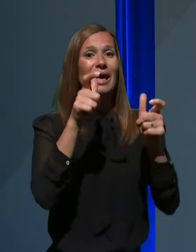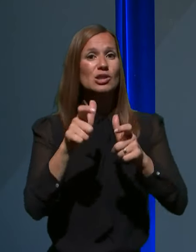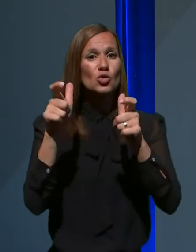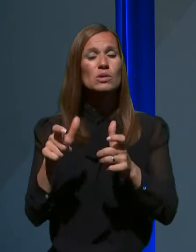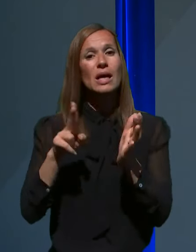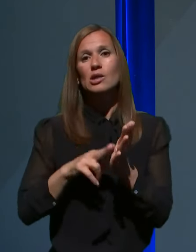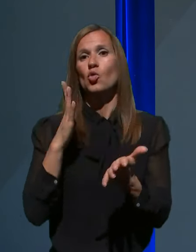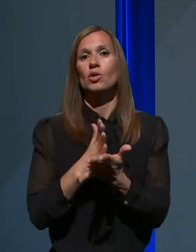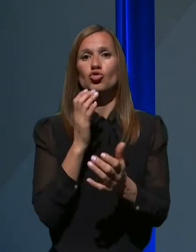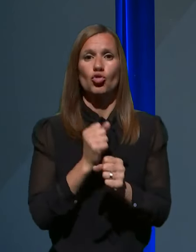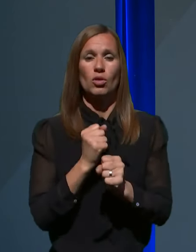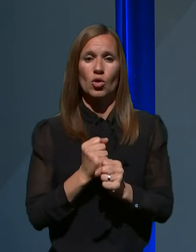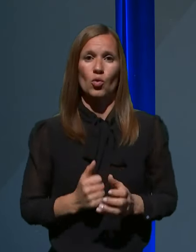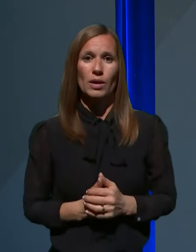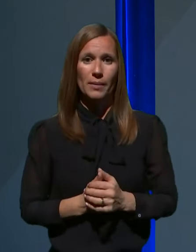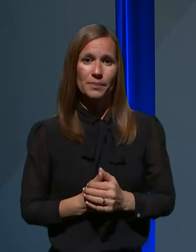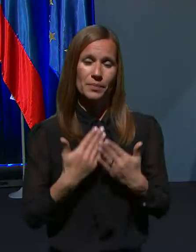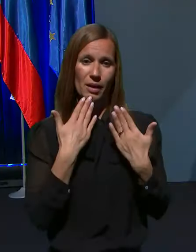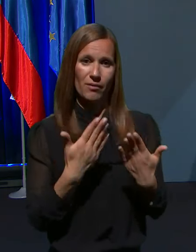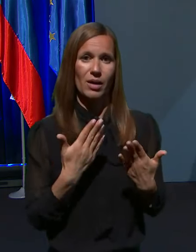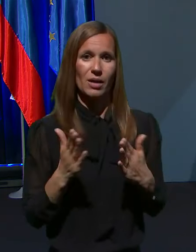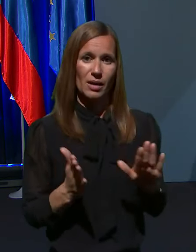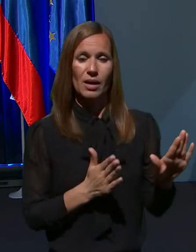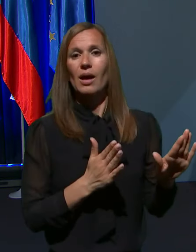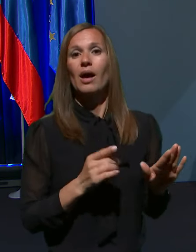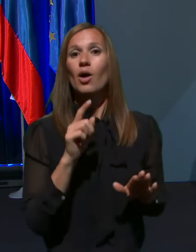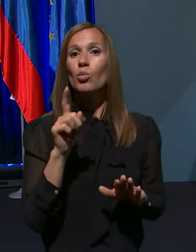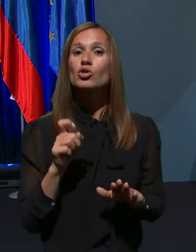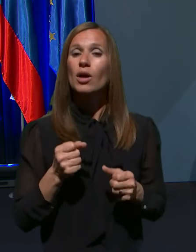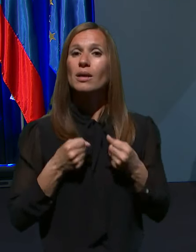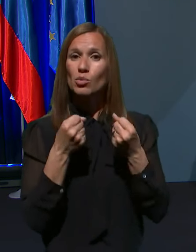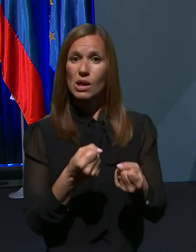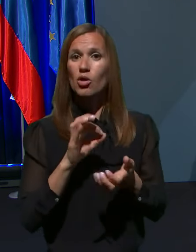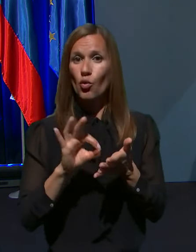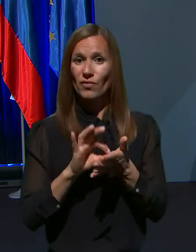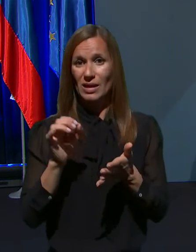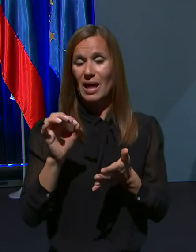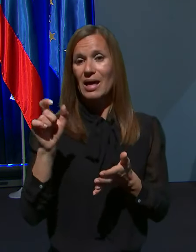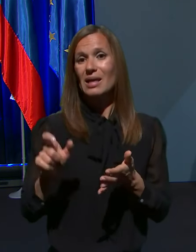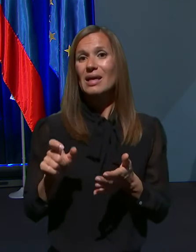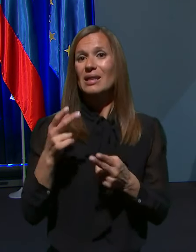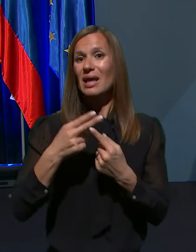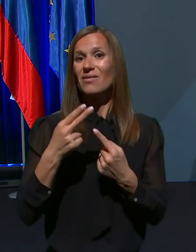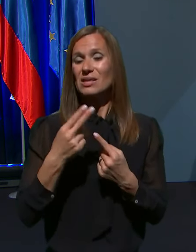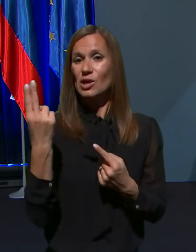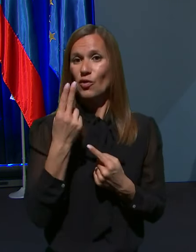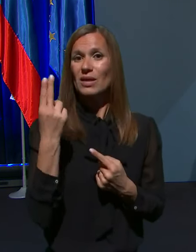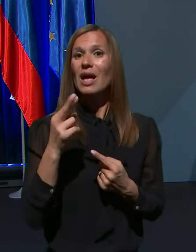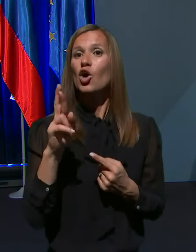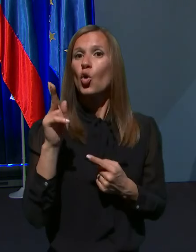odlično deluje. Hvala lepa. Naslednje vprašanje zastavlja novinar televizije Slovenija Rokšuligoj.